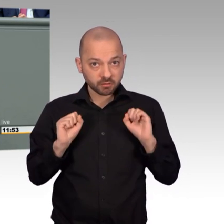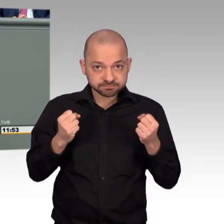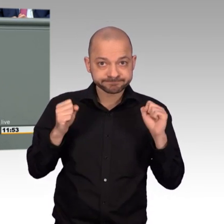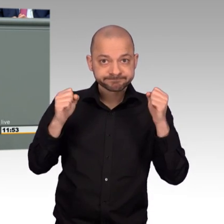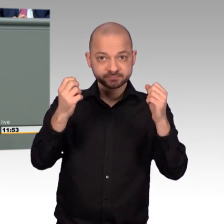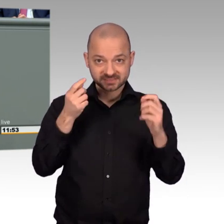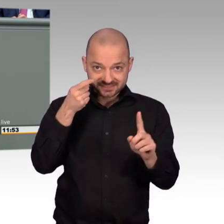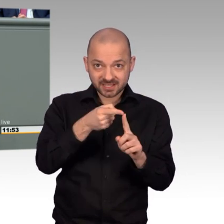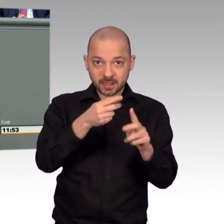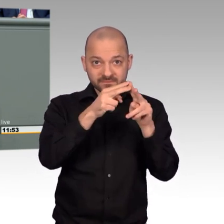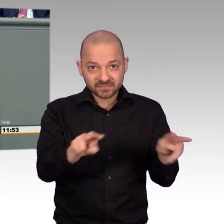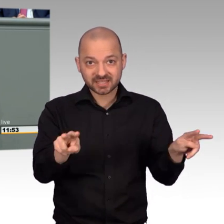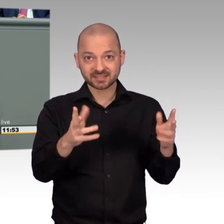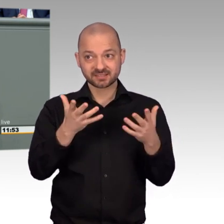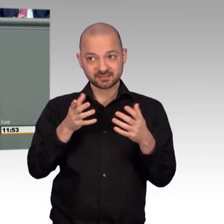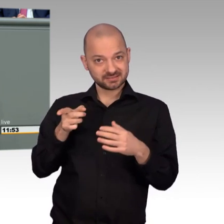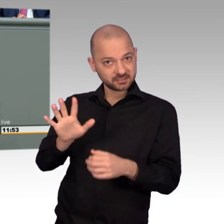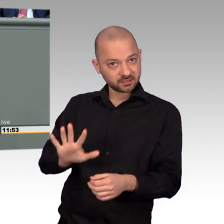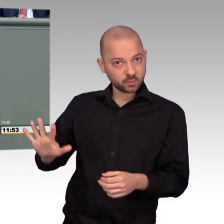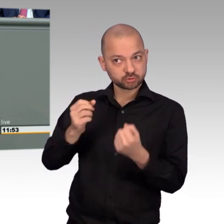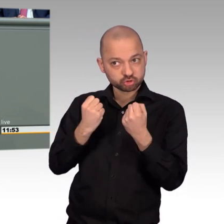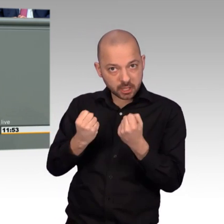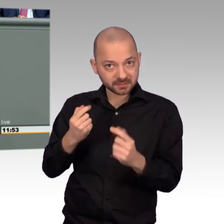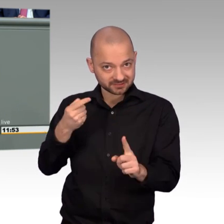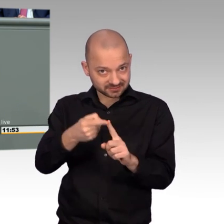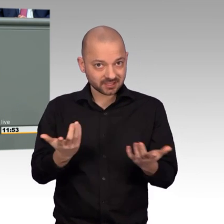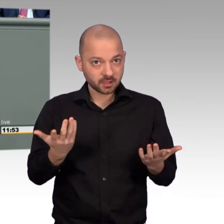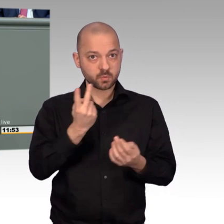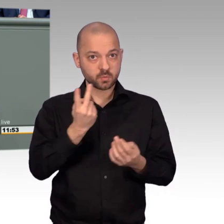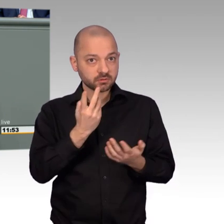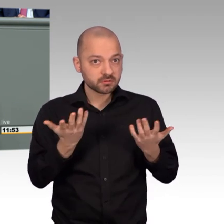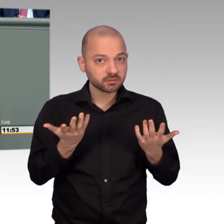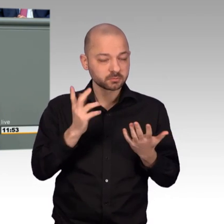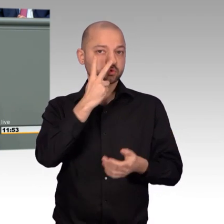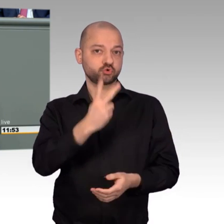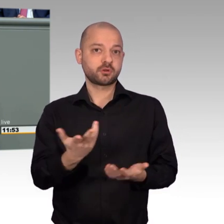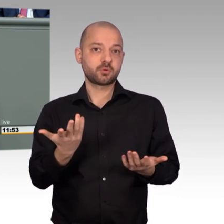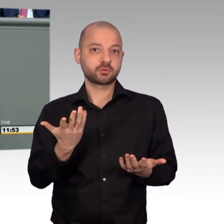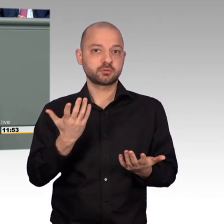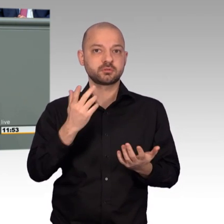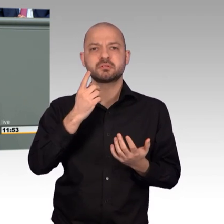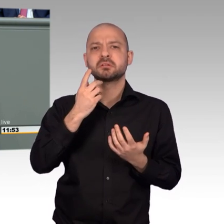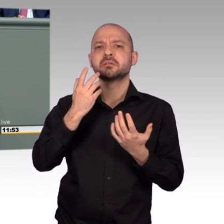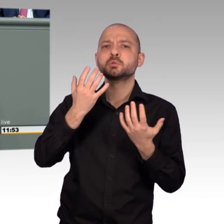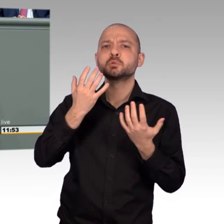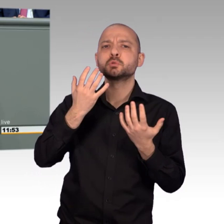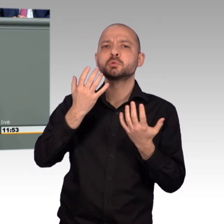Ich will das einmal an drei Beispielen zeigen, an der humanitären Hilfe, an der Frage, wie eigentlich die Mitgliedsstaaten, Vereinten der